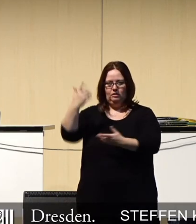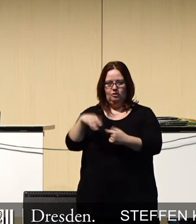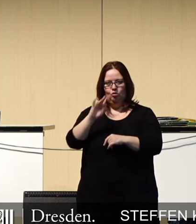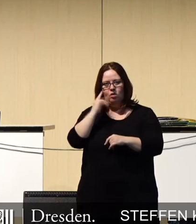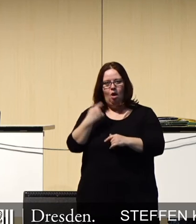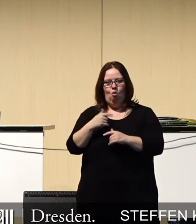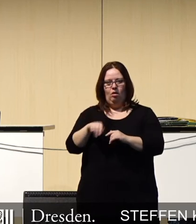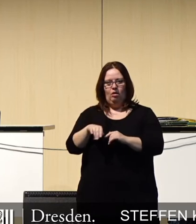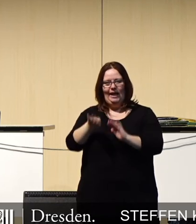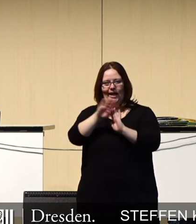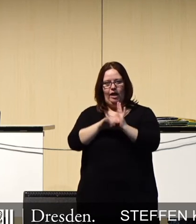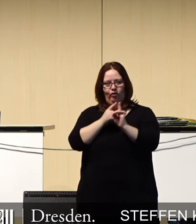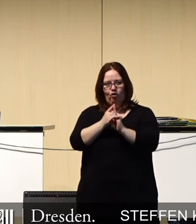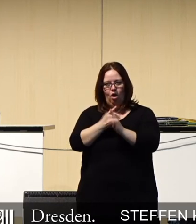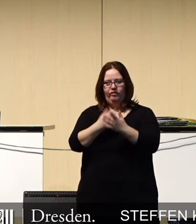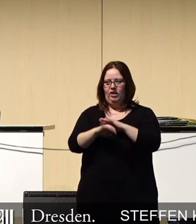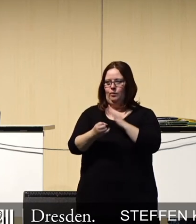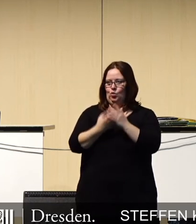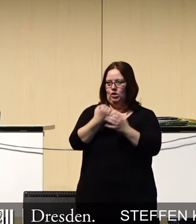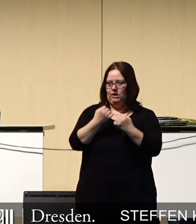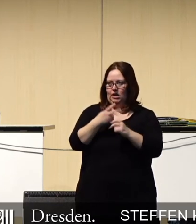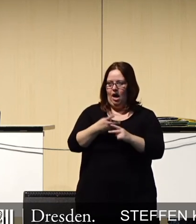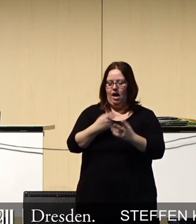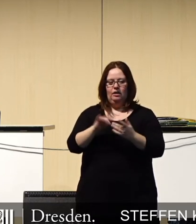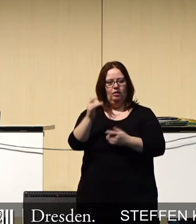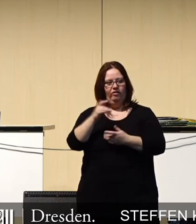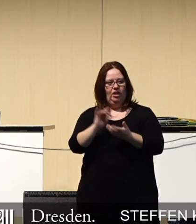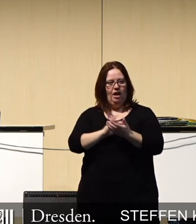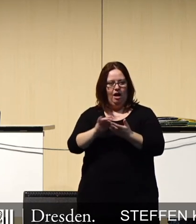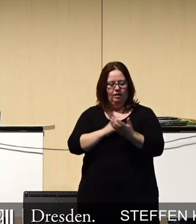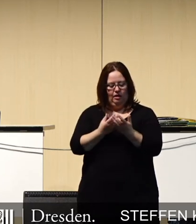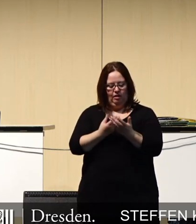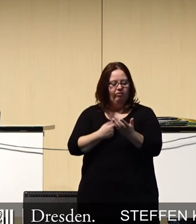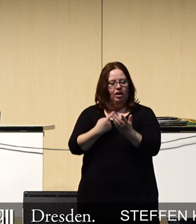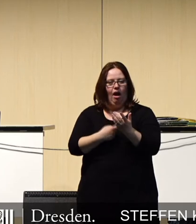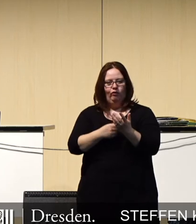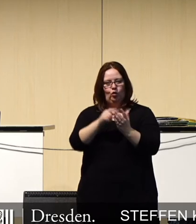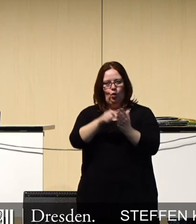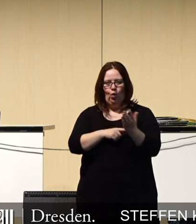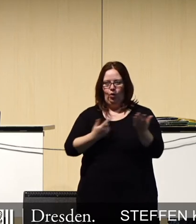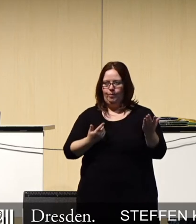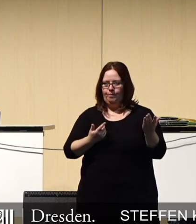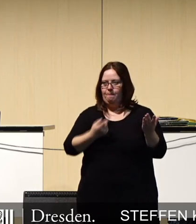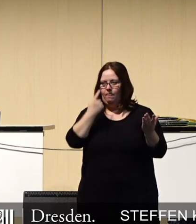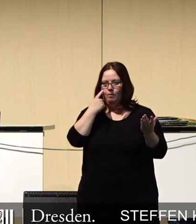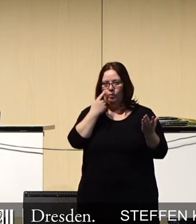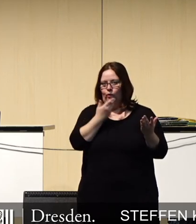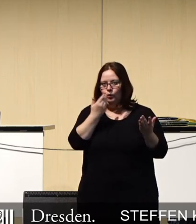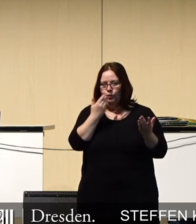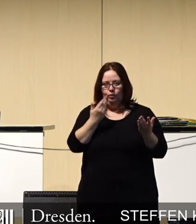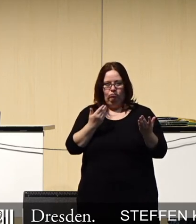Rahmen von Produktsicherheit an Mobiltelefone gestellte Anforderungen gibt es derzeit keine